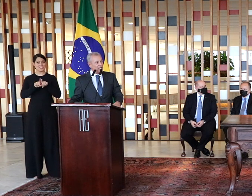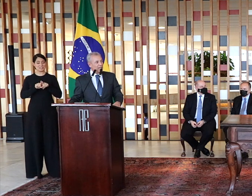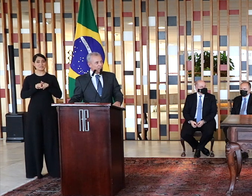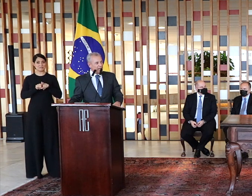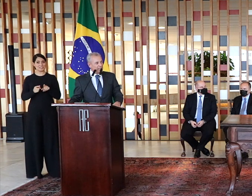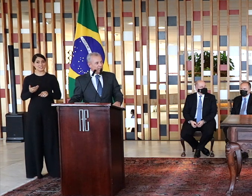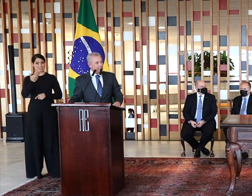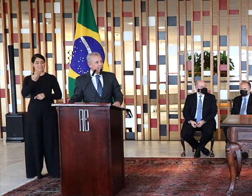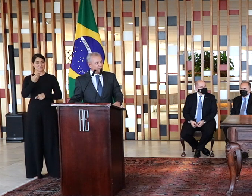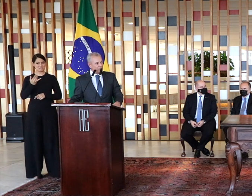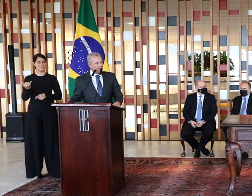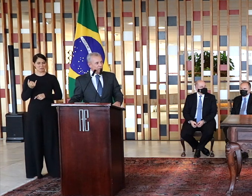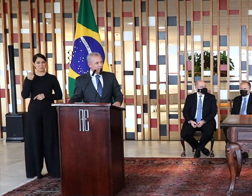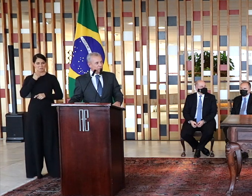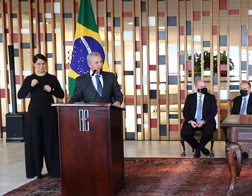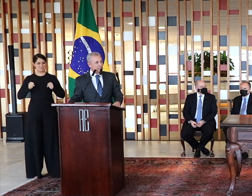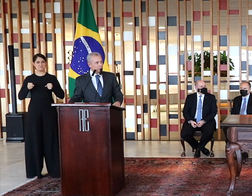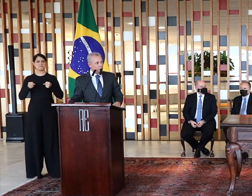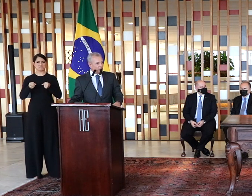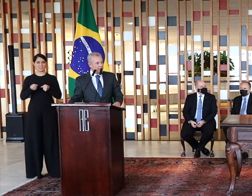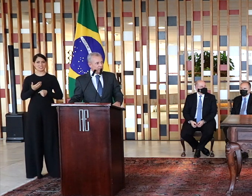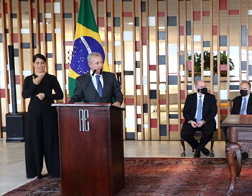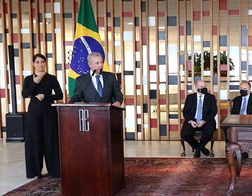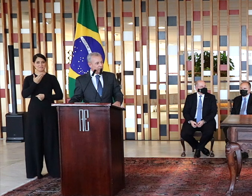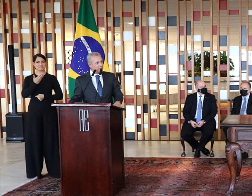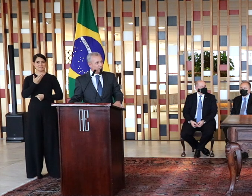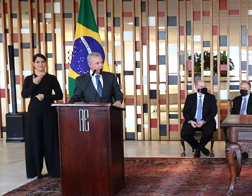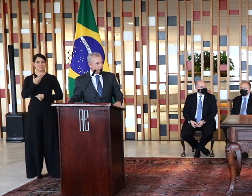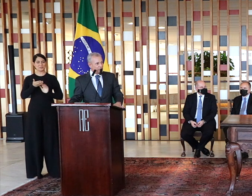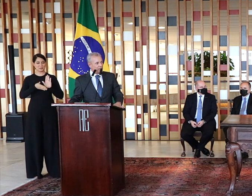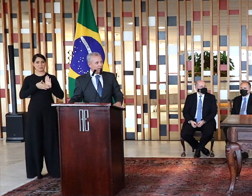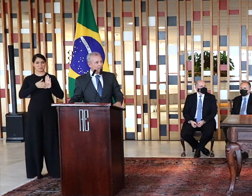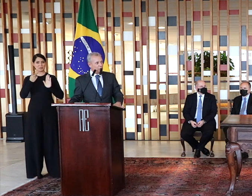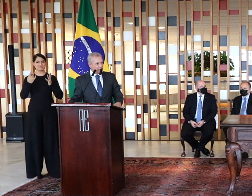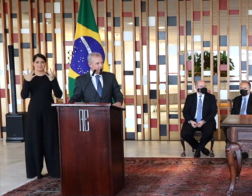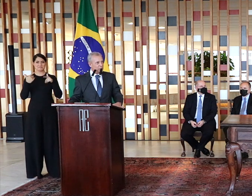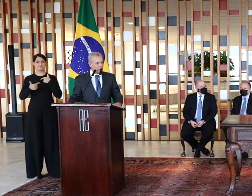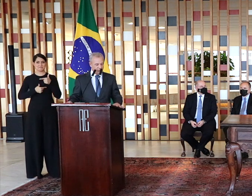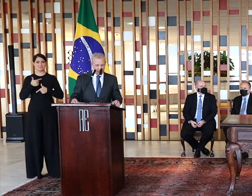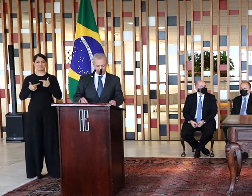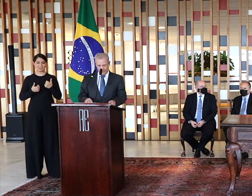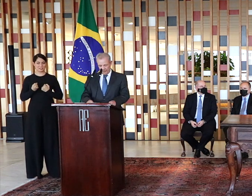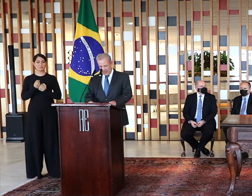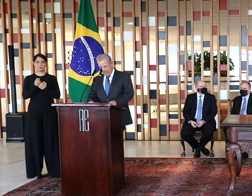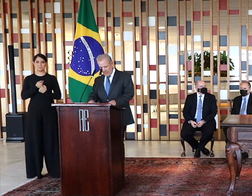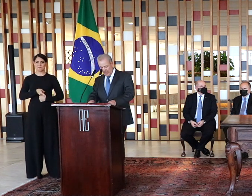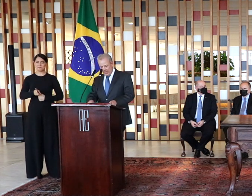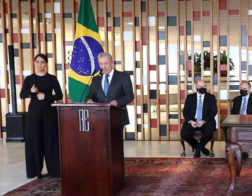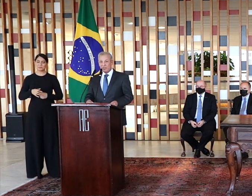pessoa engajada dentro daquilo que a senhora se propôs a fazer. Parabéns pelo seu trabalho, conte sempre conosco.